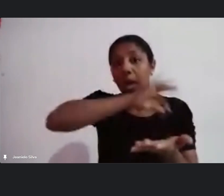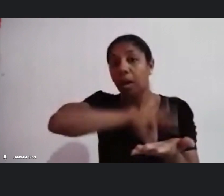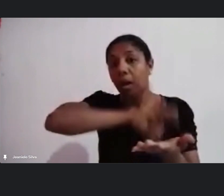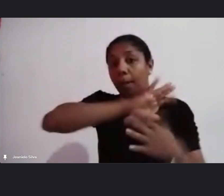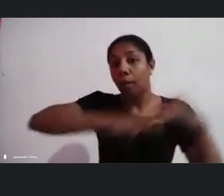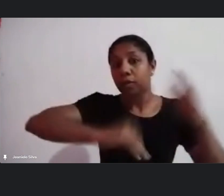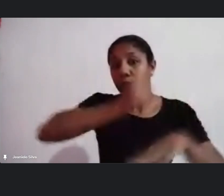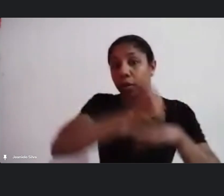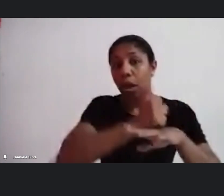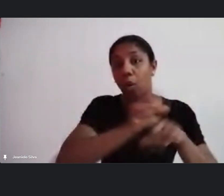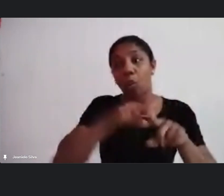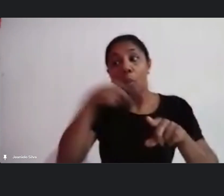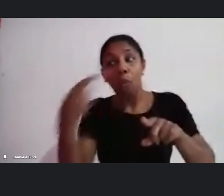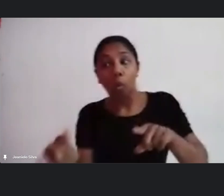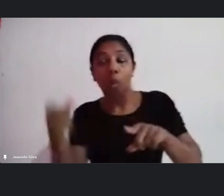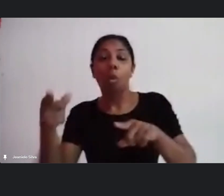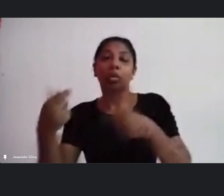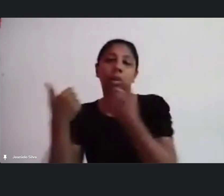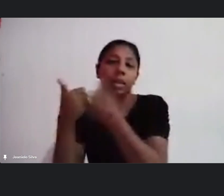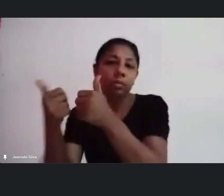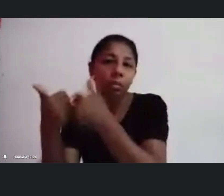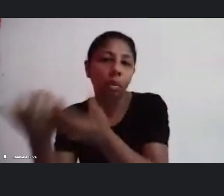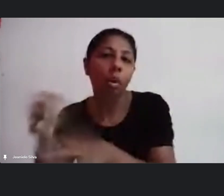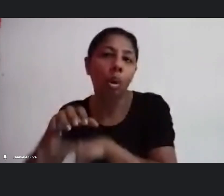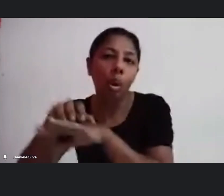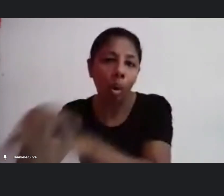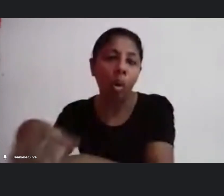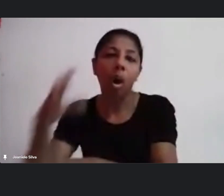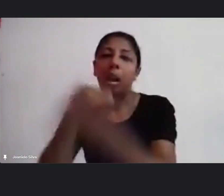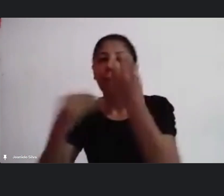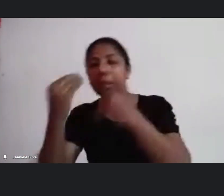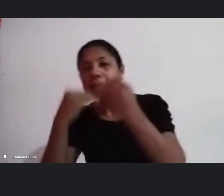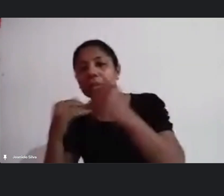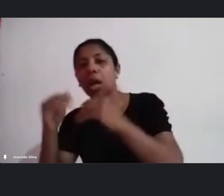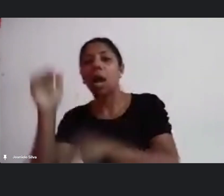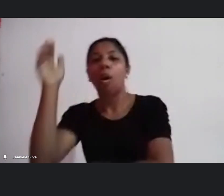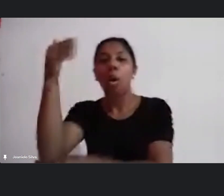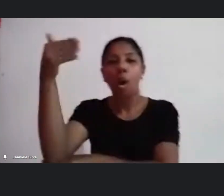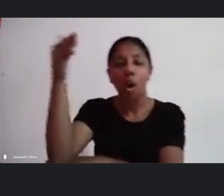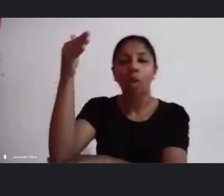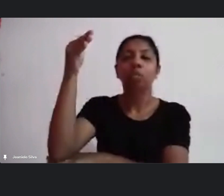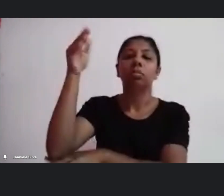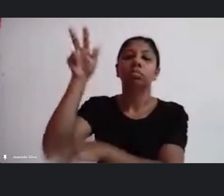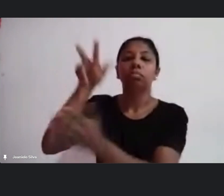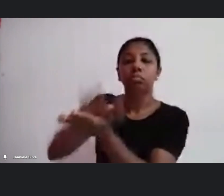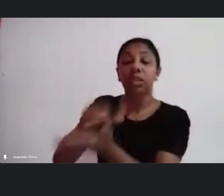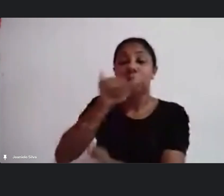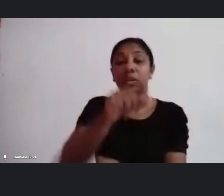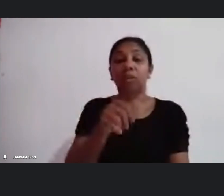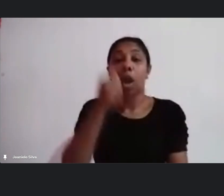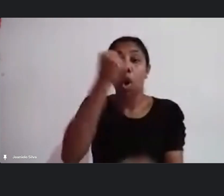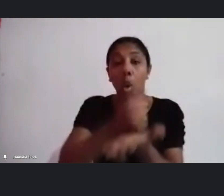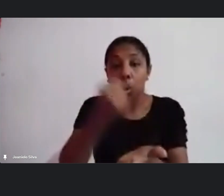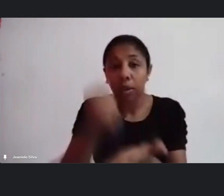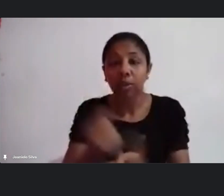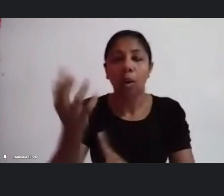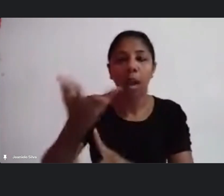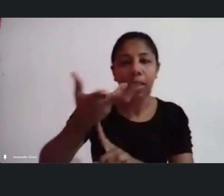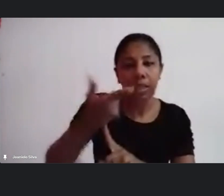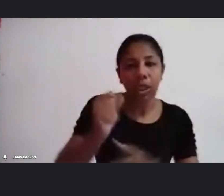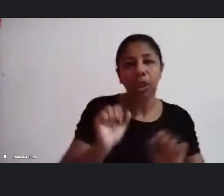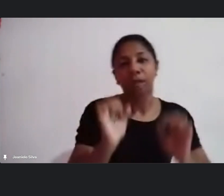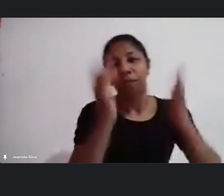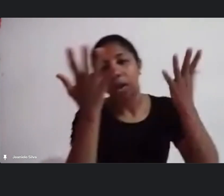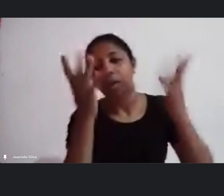é transporte alimentação hospedagem se vocês vão contratar um artista para um evento de vocês um encontro um